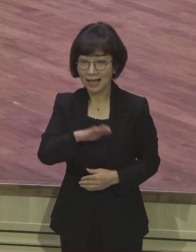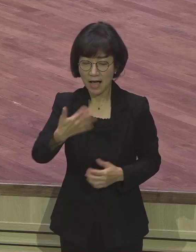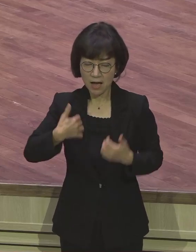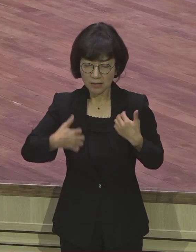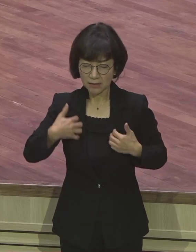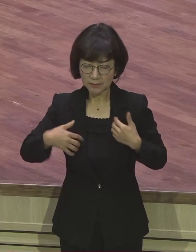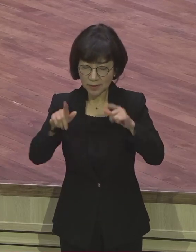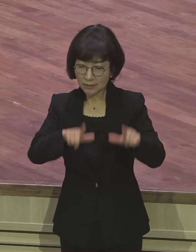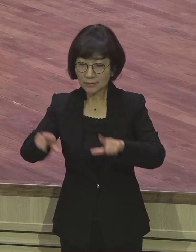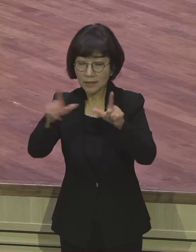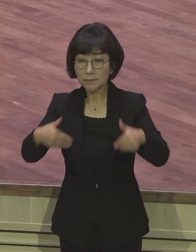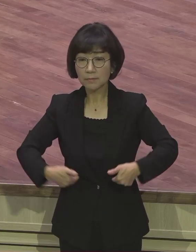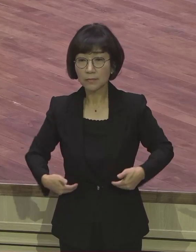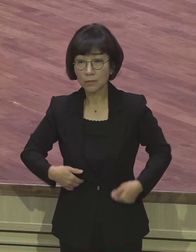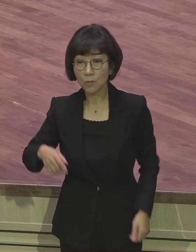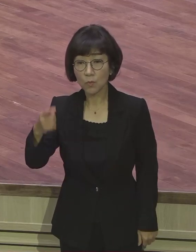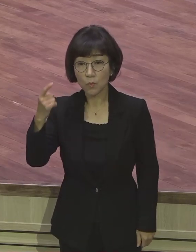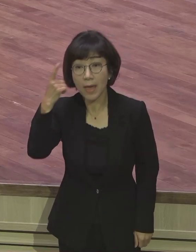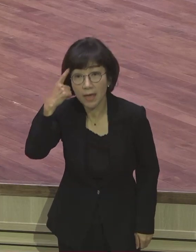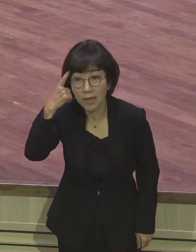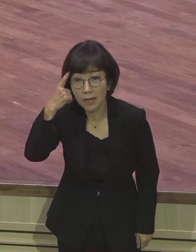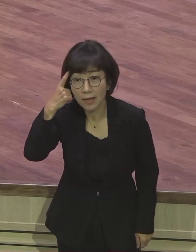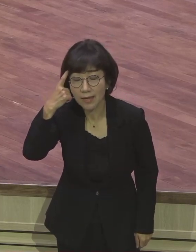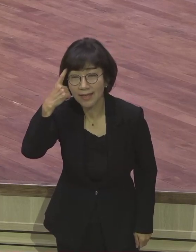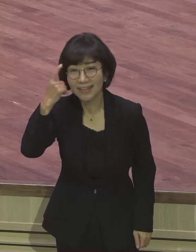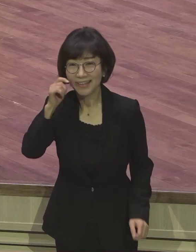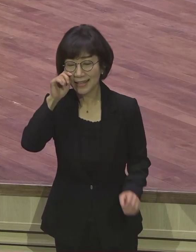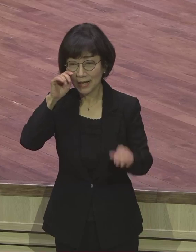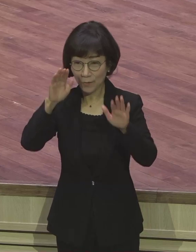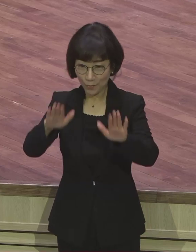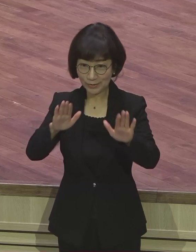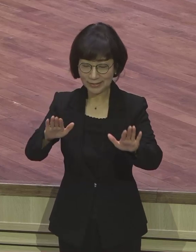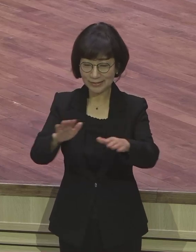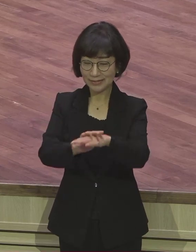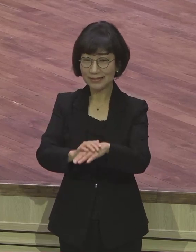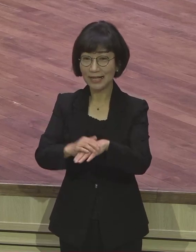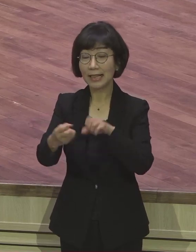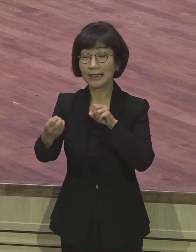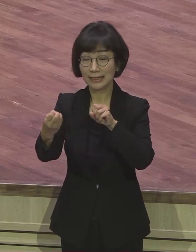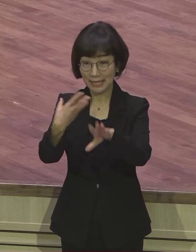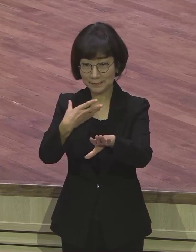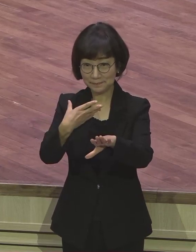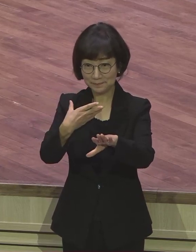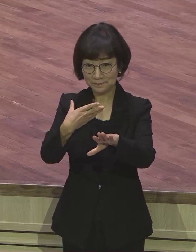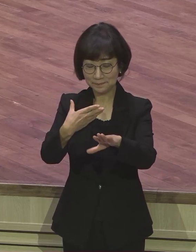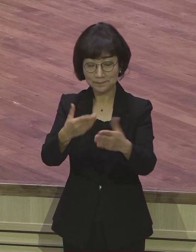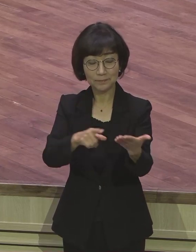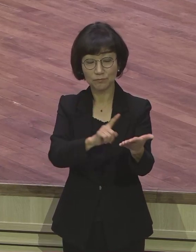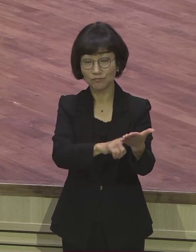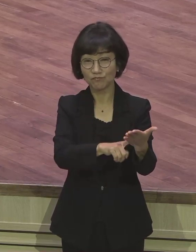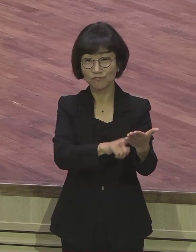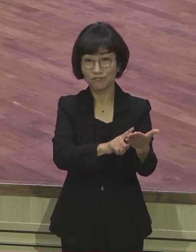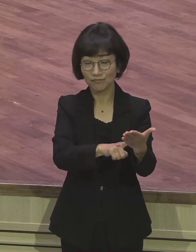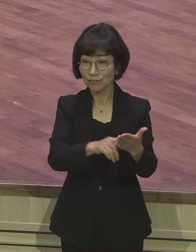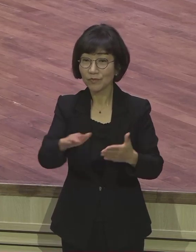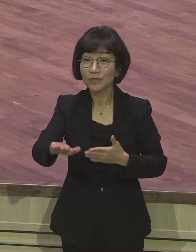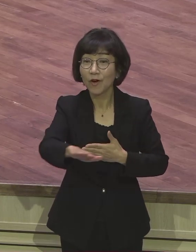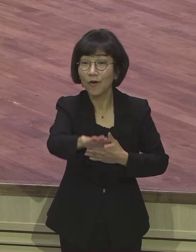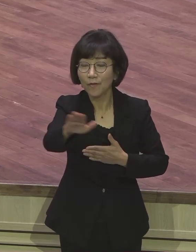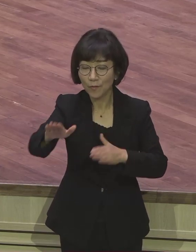하는가. 여기에 대한 본질적인 답을 오늘 주고 있습니다. 우리 영계 모든 성도들, 전 성도는 오늘 말씀을 통해서